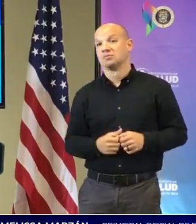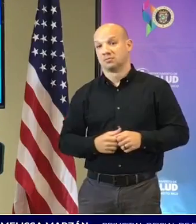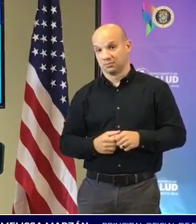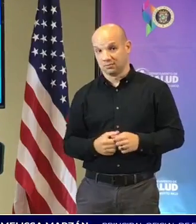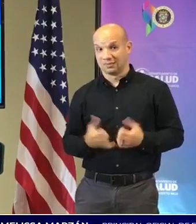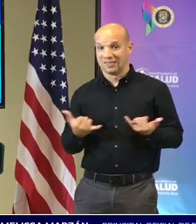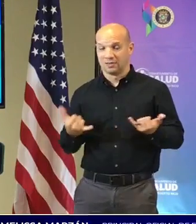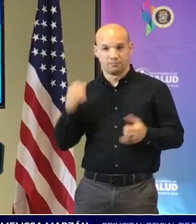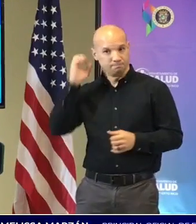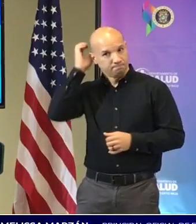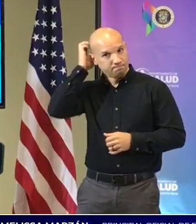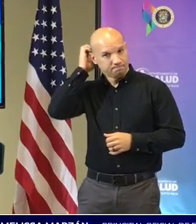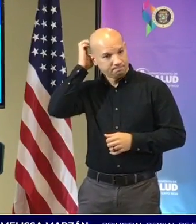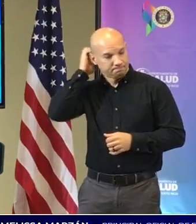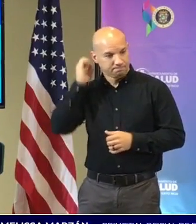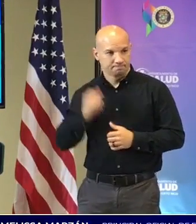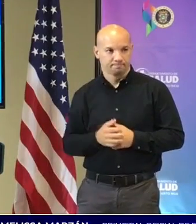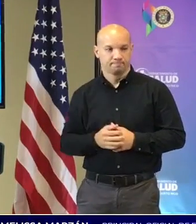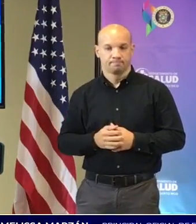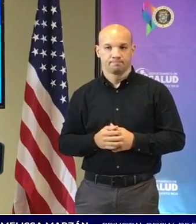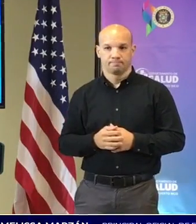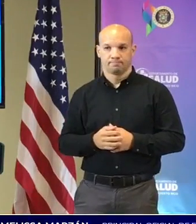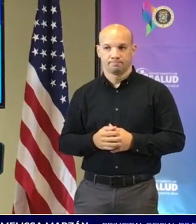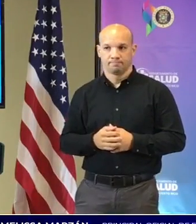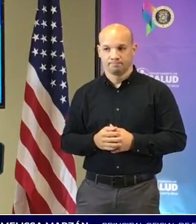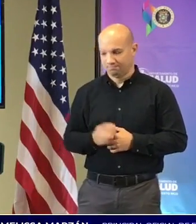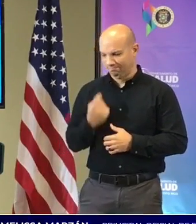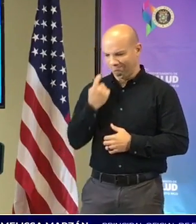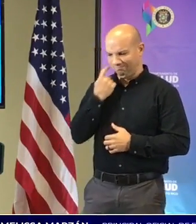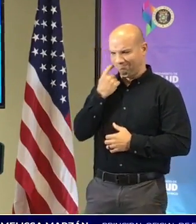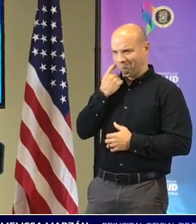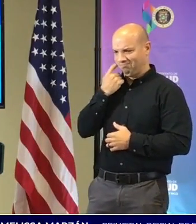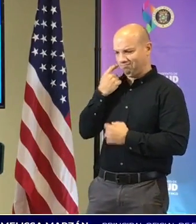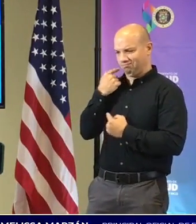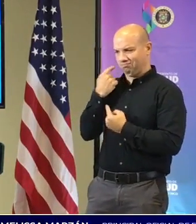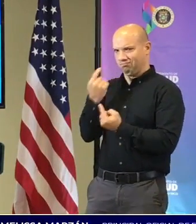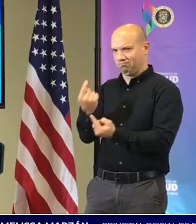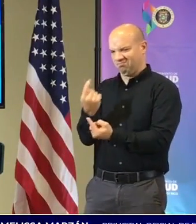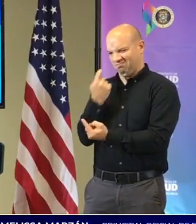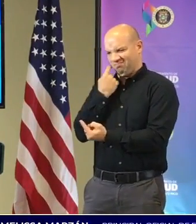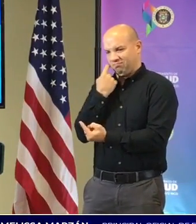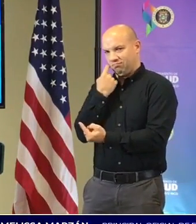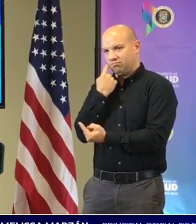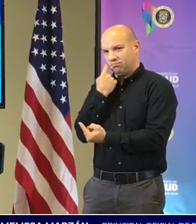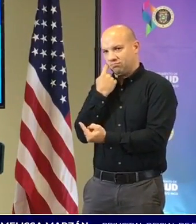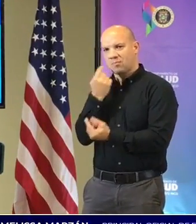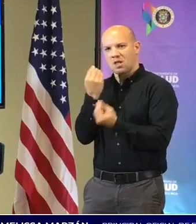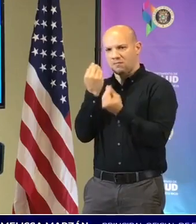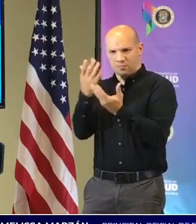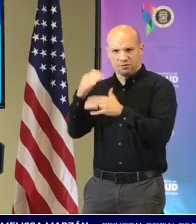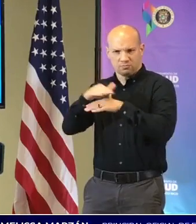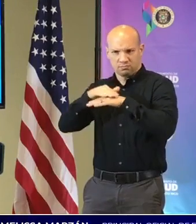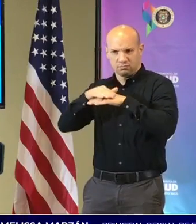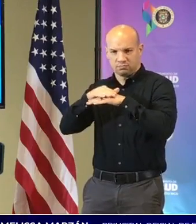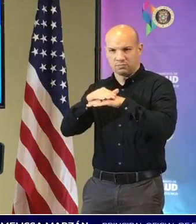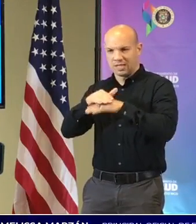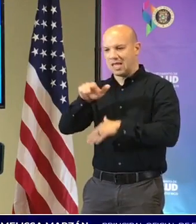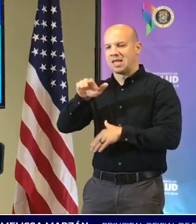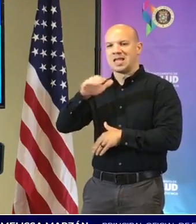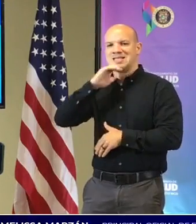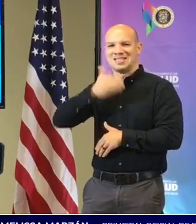durante los últimos días datos preliminares de igual manera el 14 de diciembre